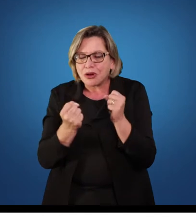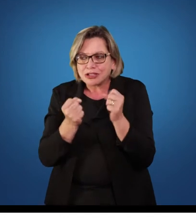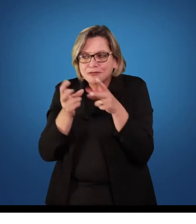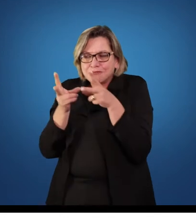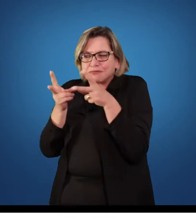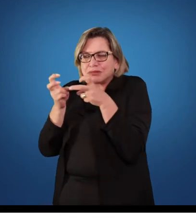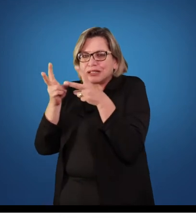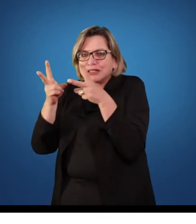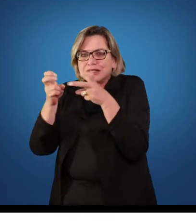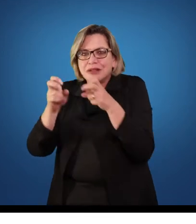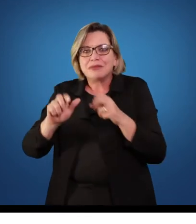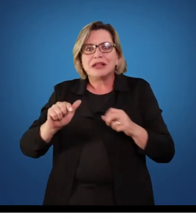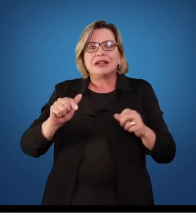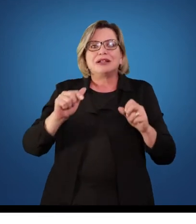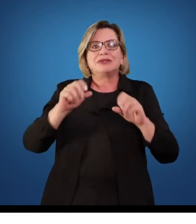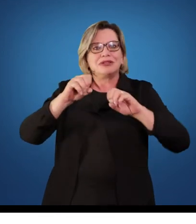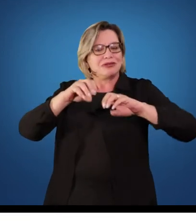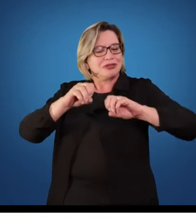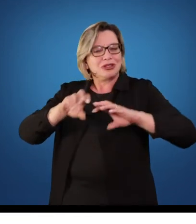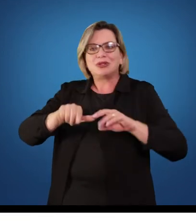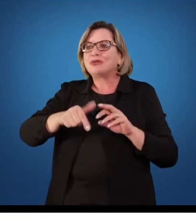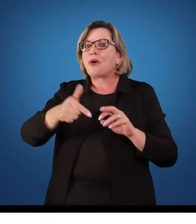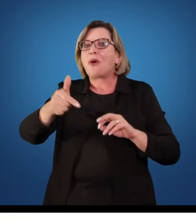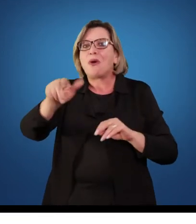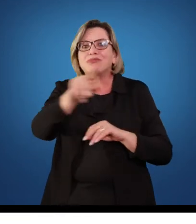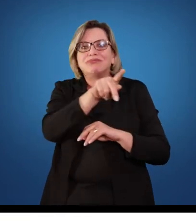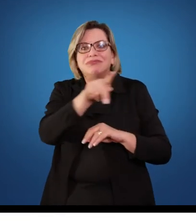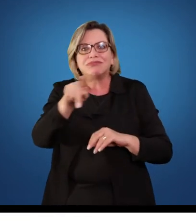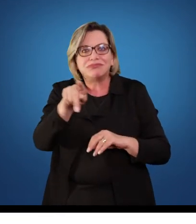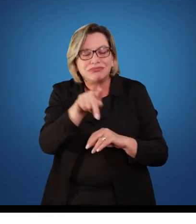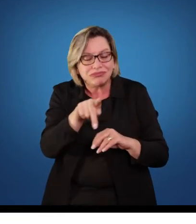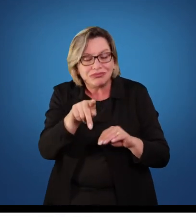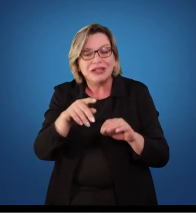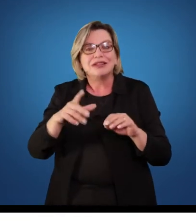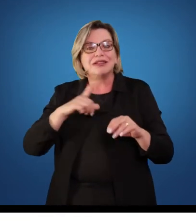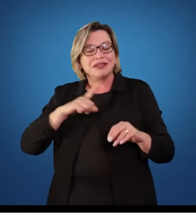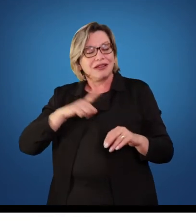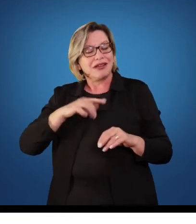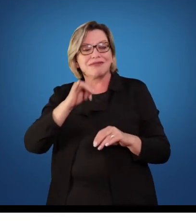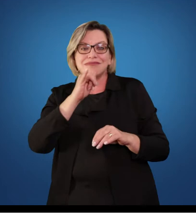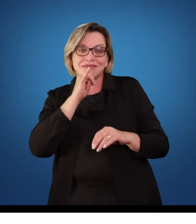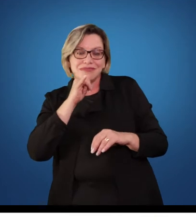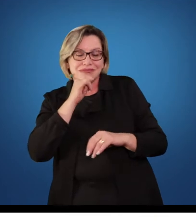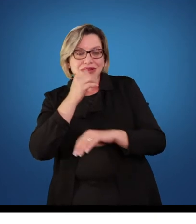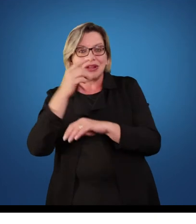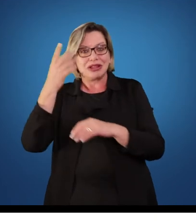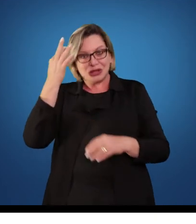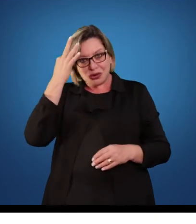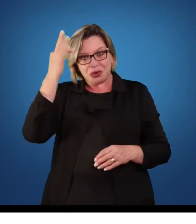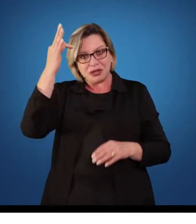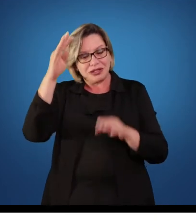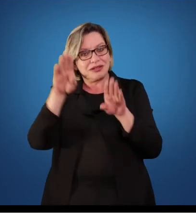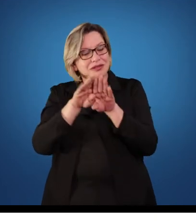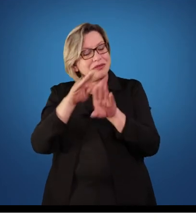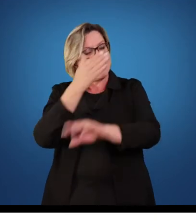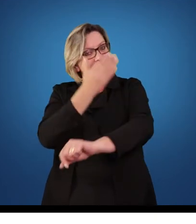Alderinic, alguns exemplos teóricos e práticos do ensino da educação física na escola. Sobre os